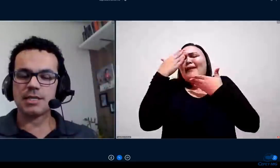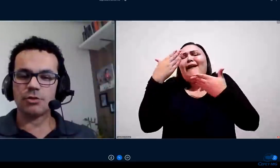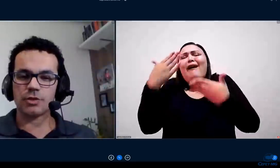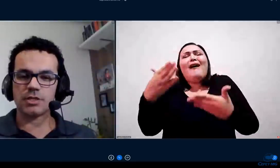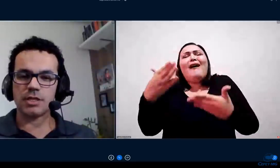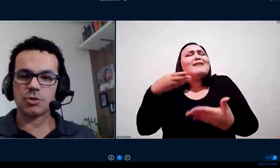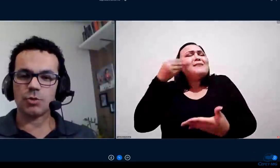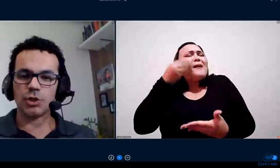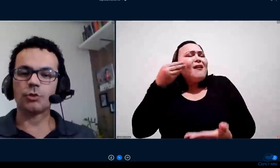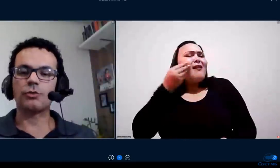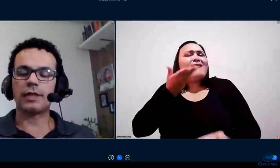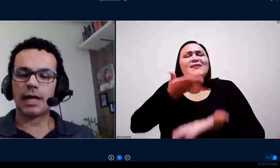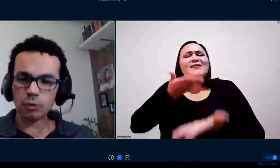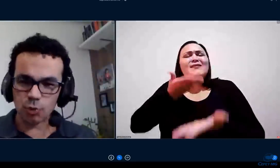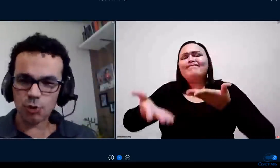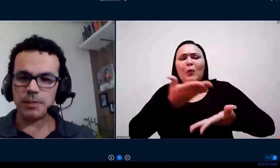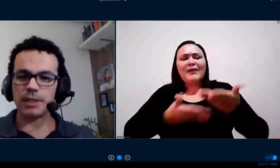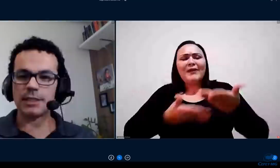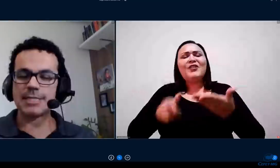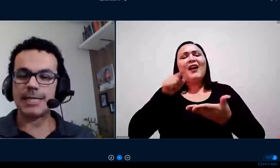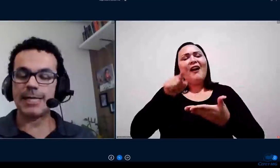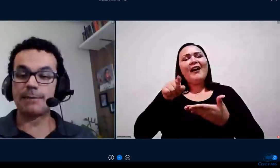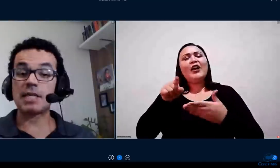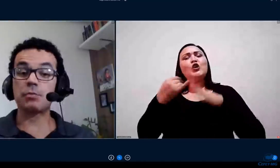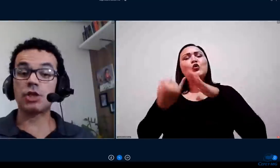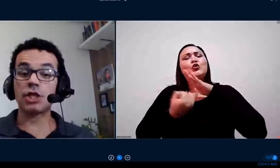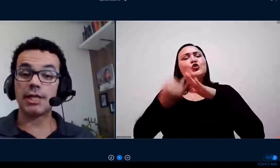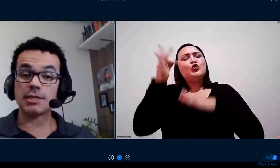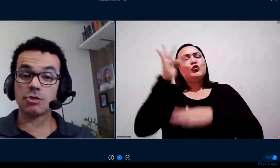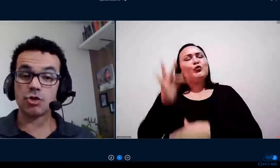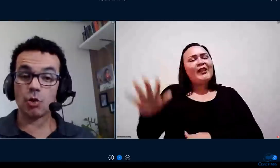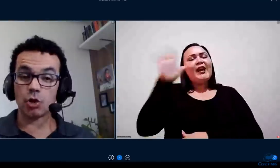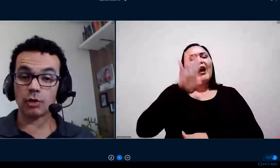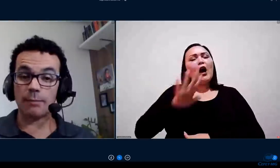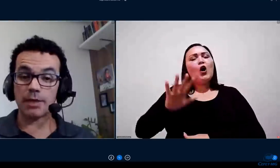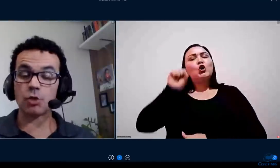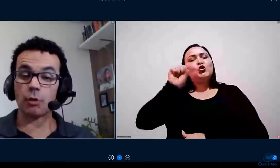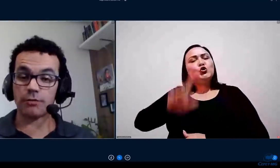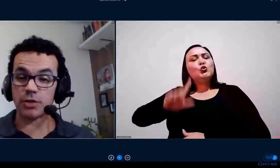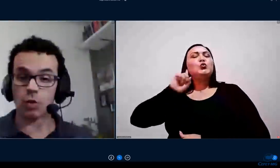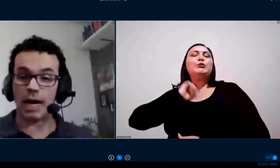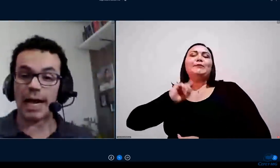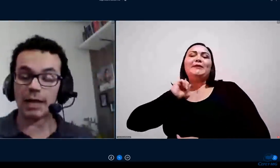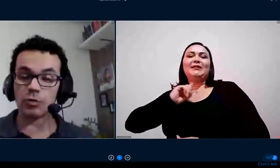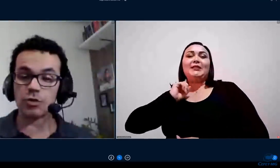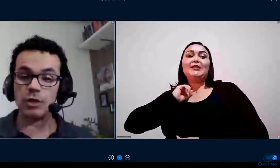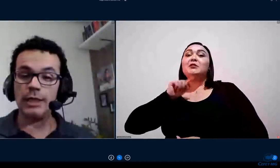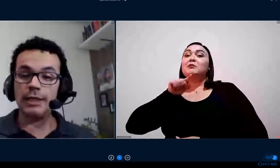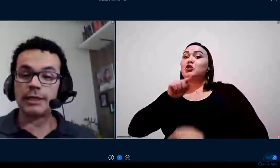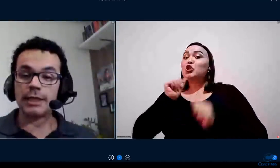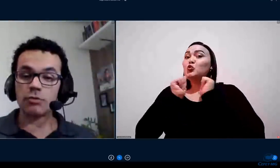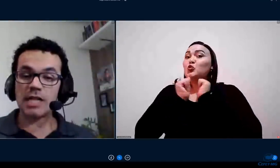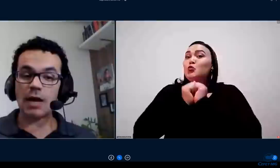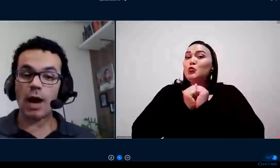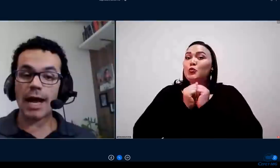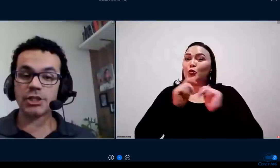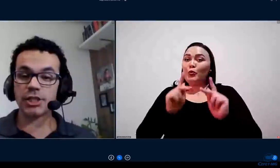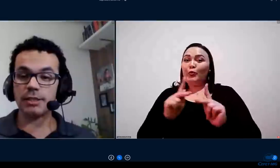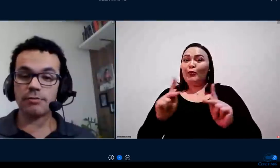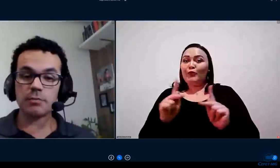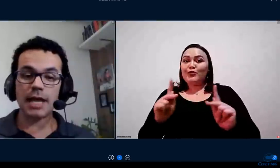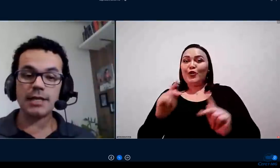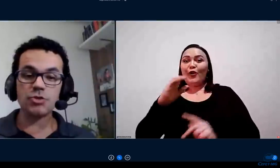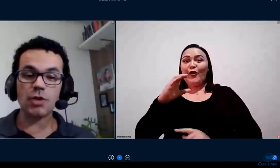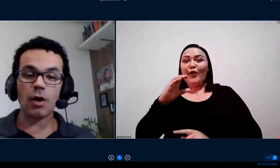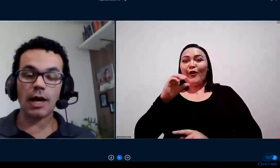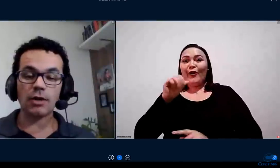experiência de vocês no Instituto Federal do Sul de Minas peço por gentileza que o senhor juntamente com o professor Carlos nos aguarde